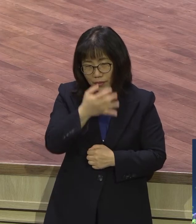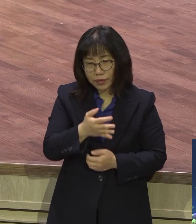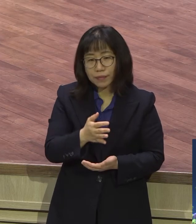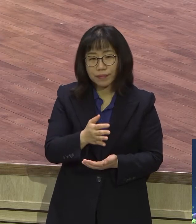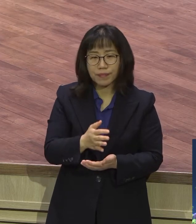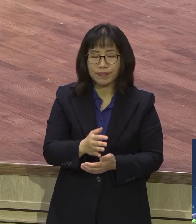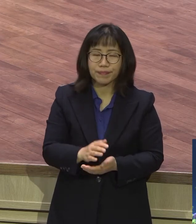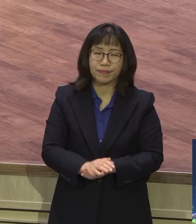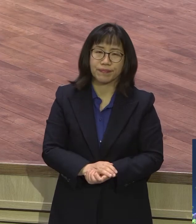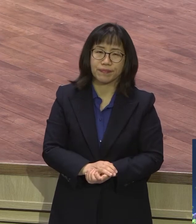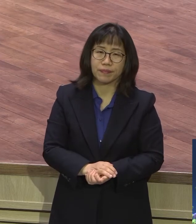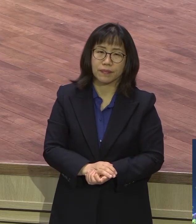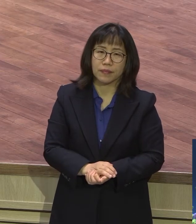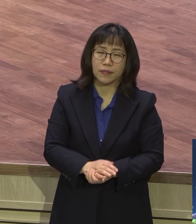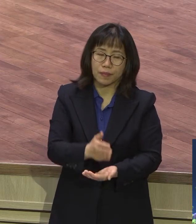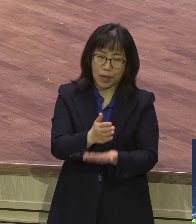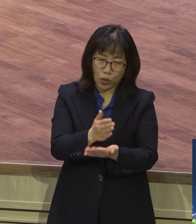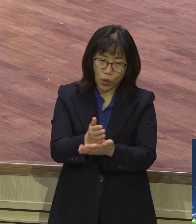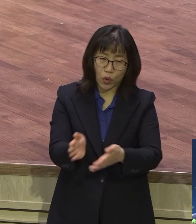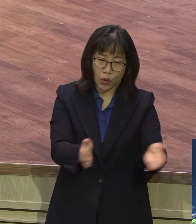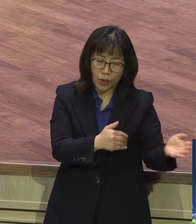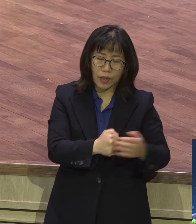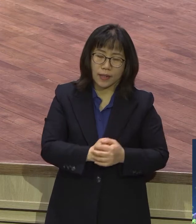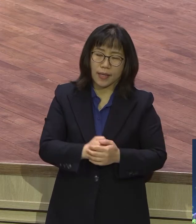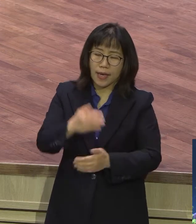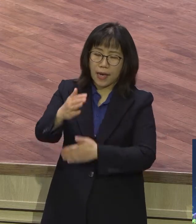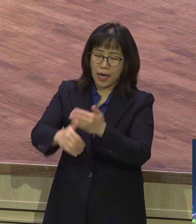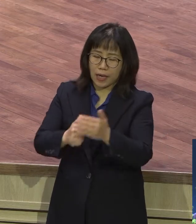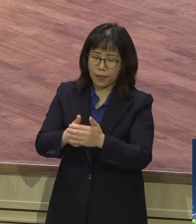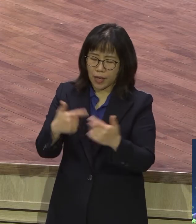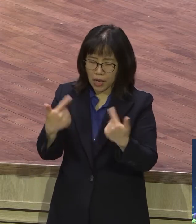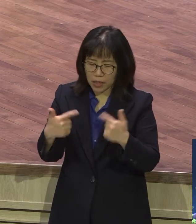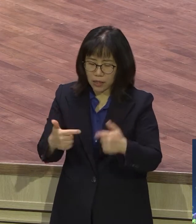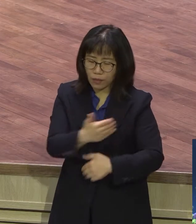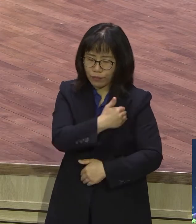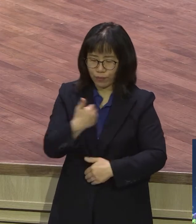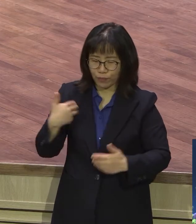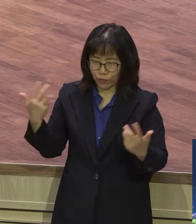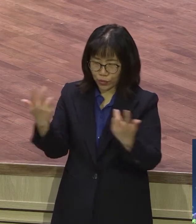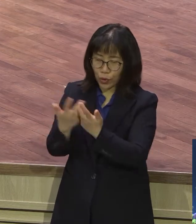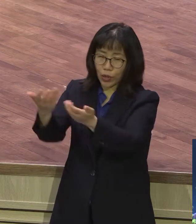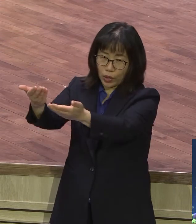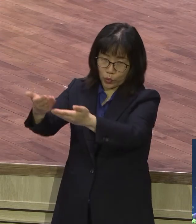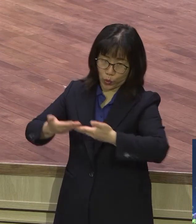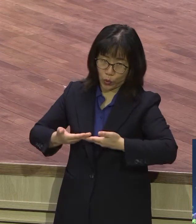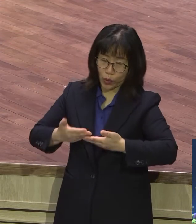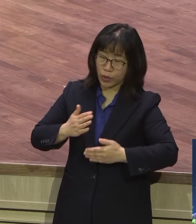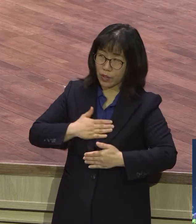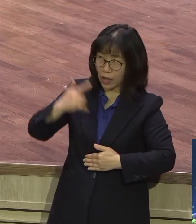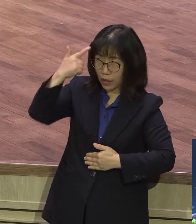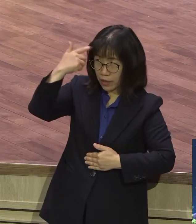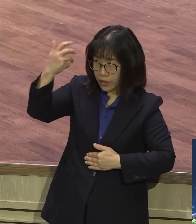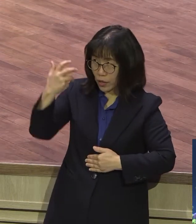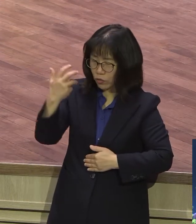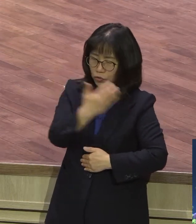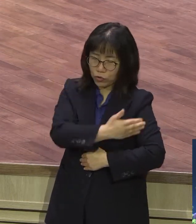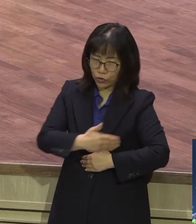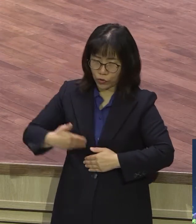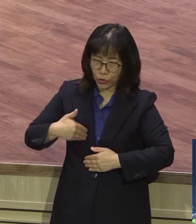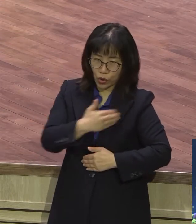바꾸시기 바랍니다 하나님 부유케 하시는 하나님께서 나를 영육간에 부유케 하여 주옵소서 믿음대로 될지